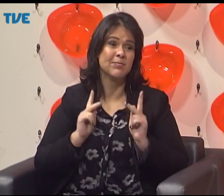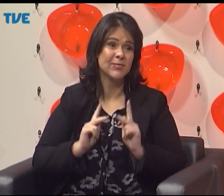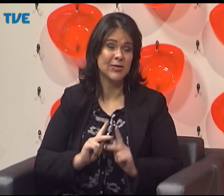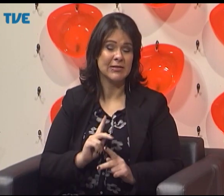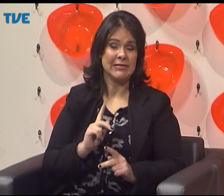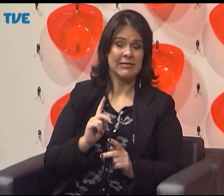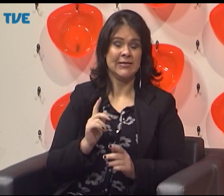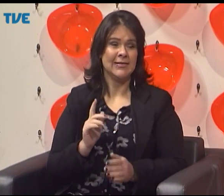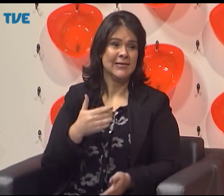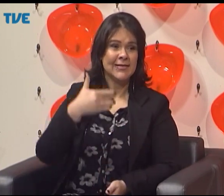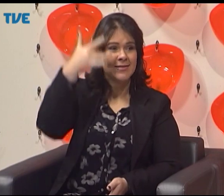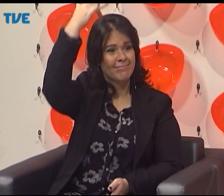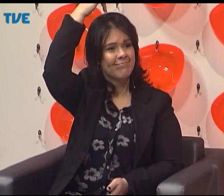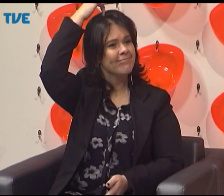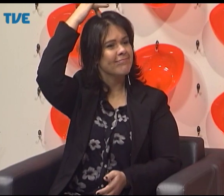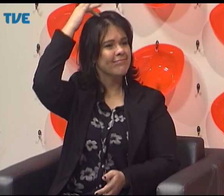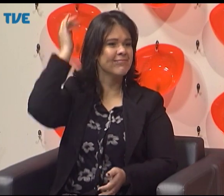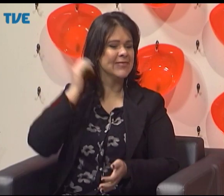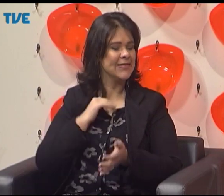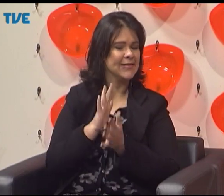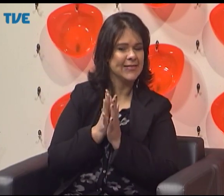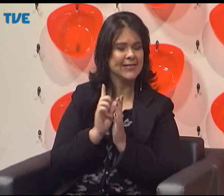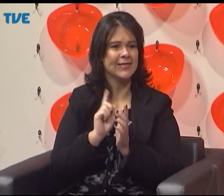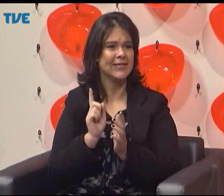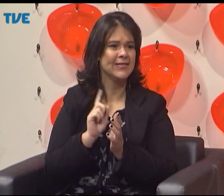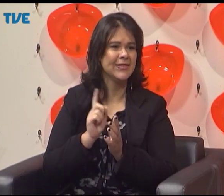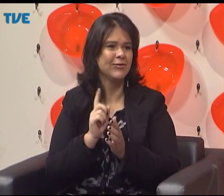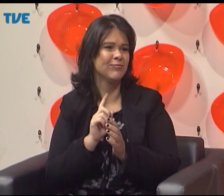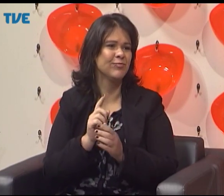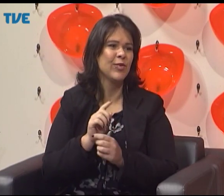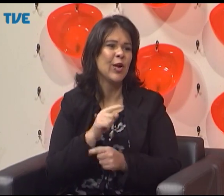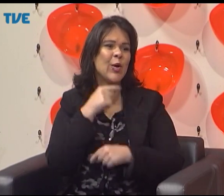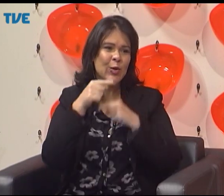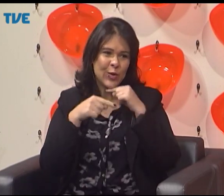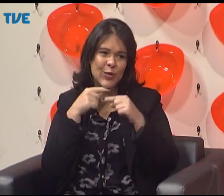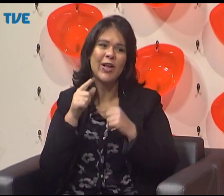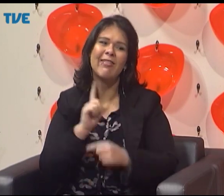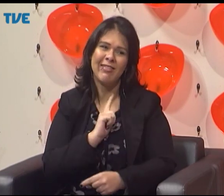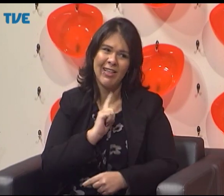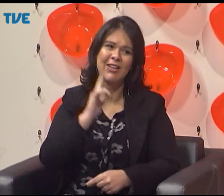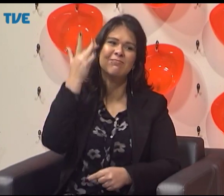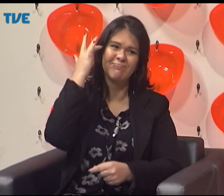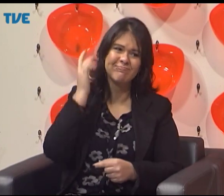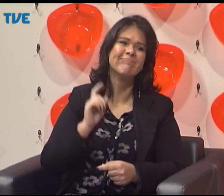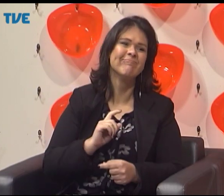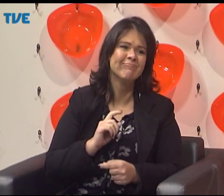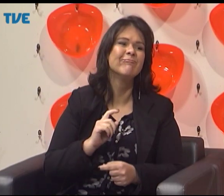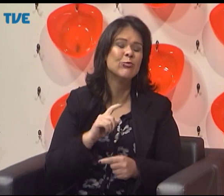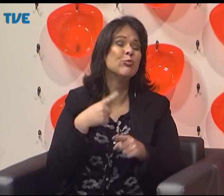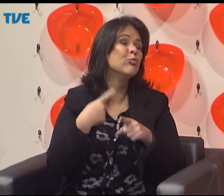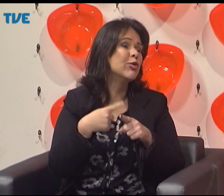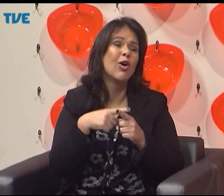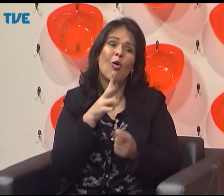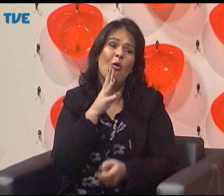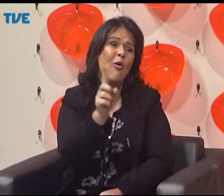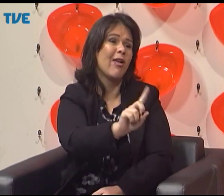um progresso muito grande, uma diminuição desse preconceito, mas que ainda existe. Às vezes, a gente fica em dúvida, será que isso é um